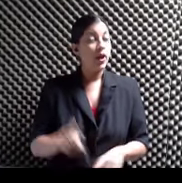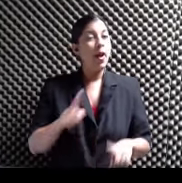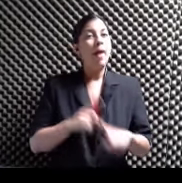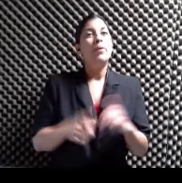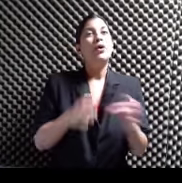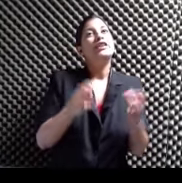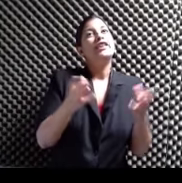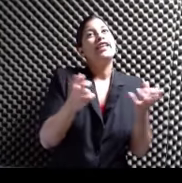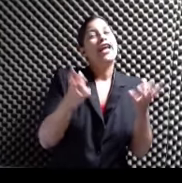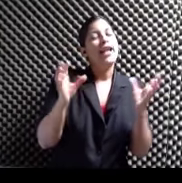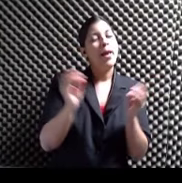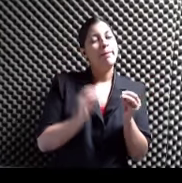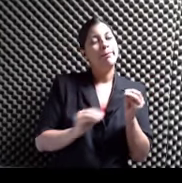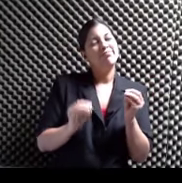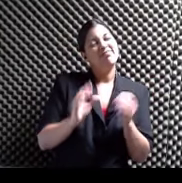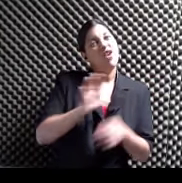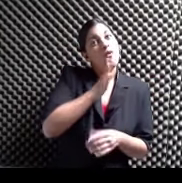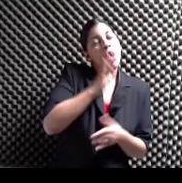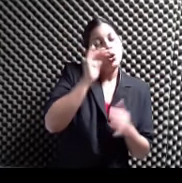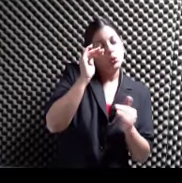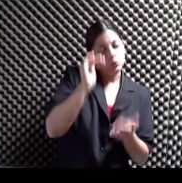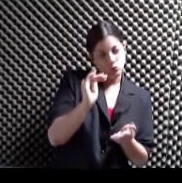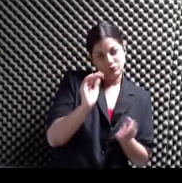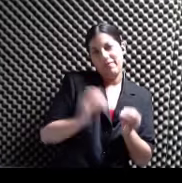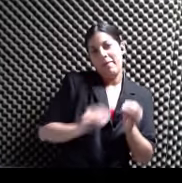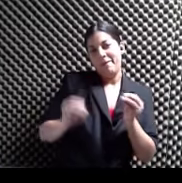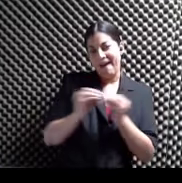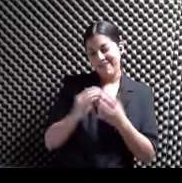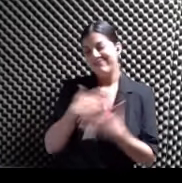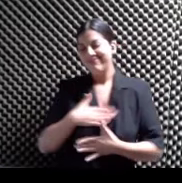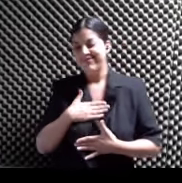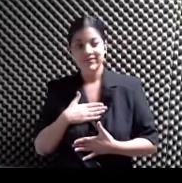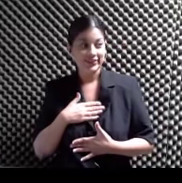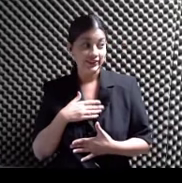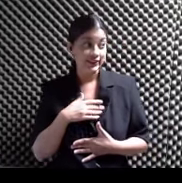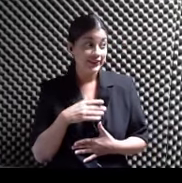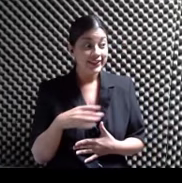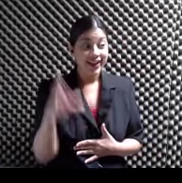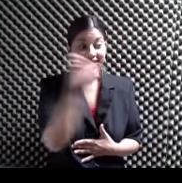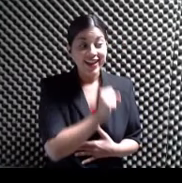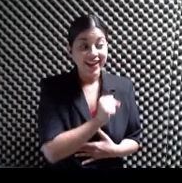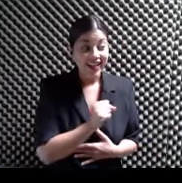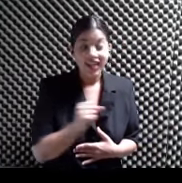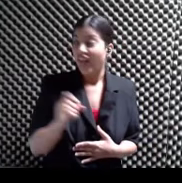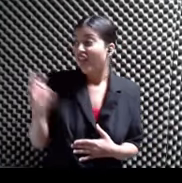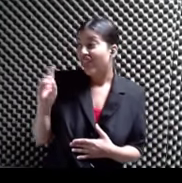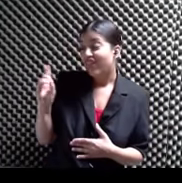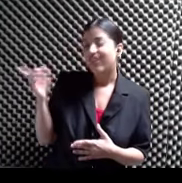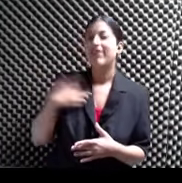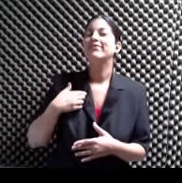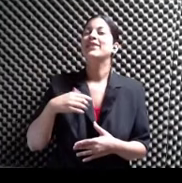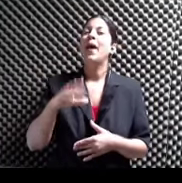Cheveronga Adivina ¿A dónde nos vamos? A Bellazarte Mujer Invisible